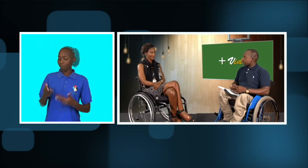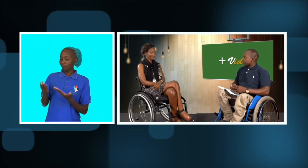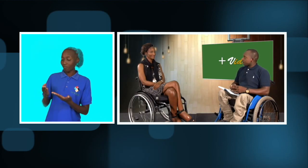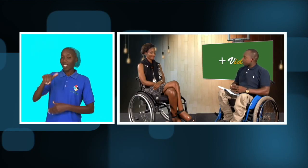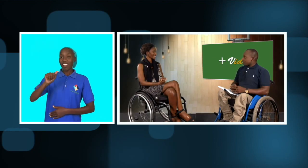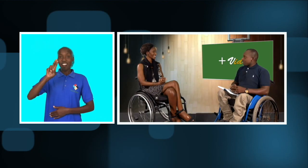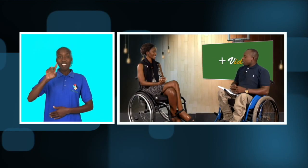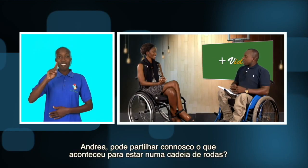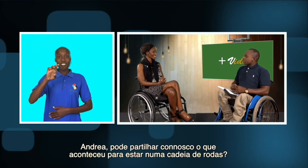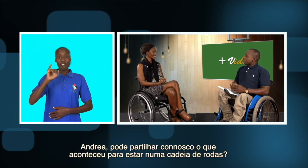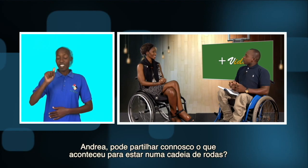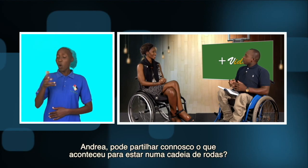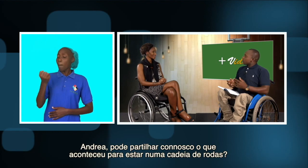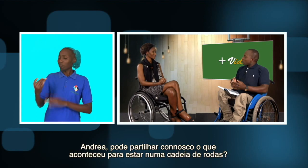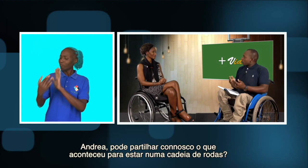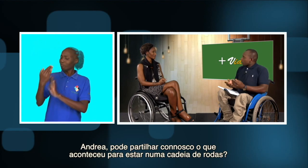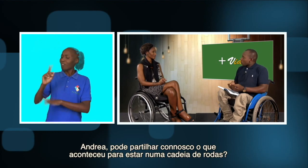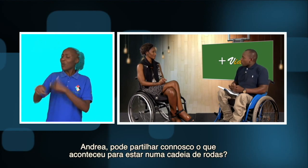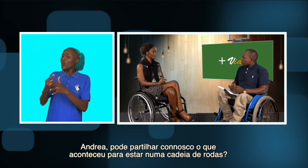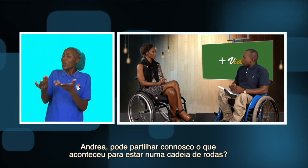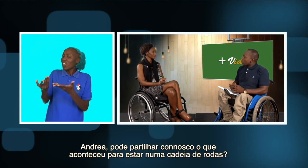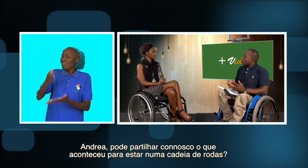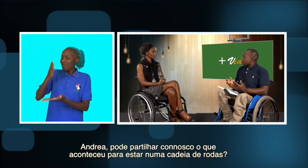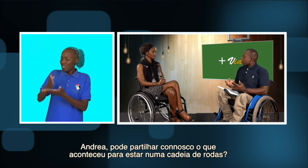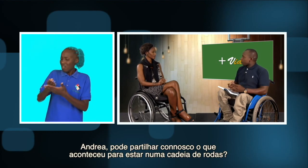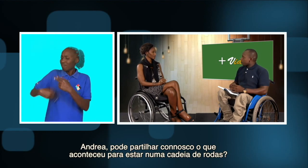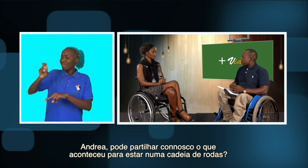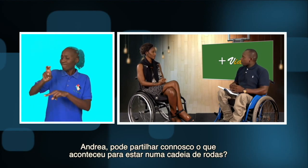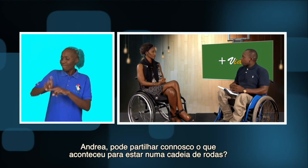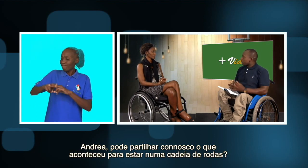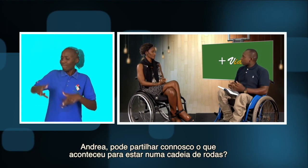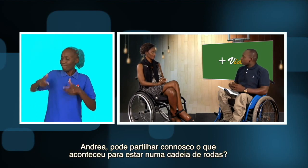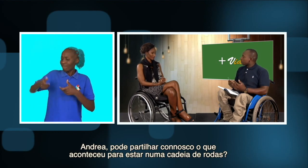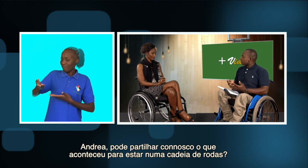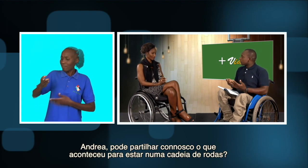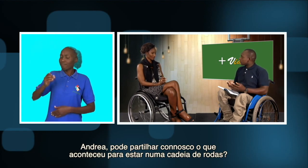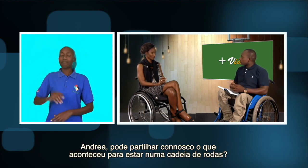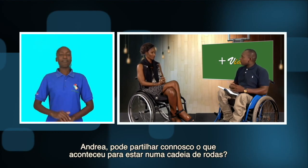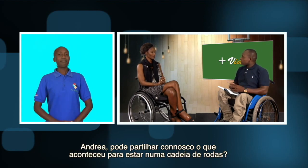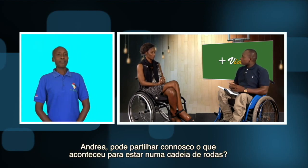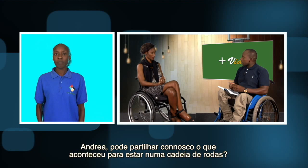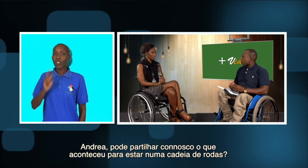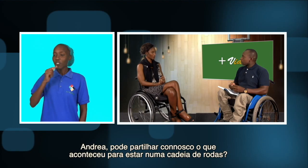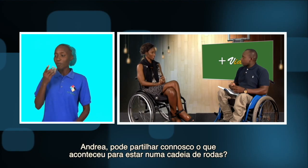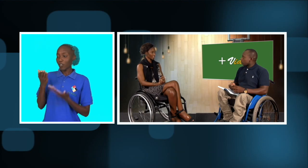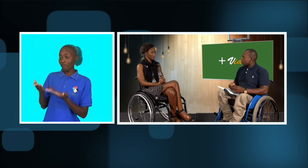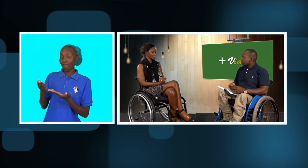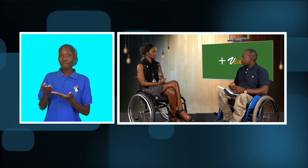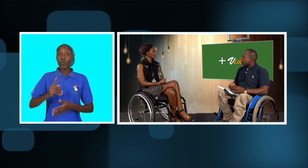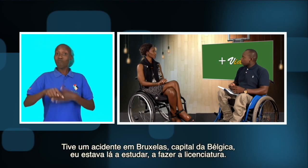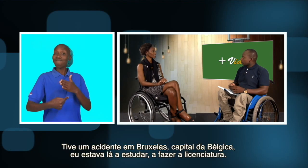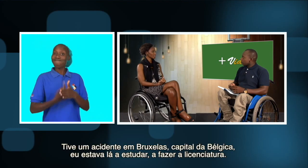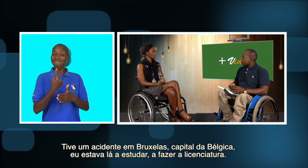aqui. E, Andrea, pode partilhar connosco o que aconteceu, na verdade, para estar numa cadeira de rote.